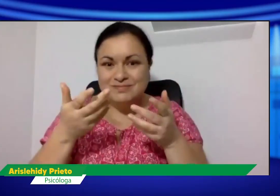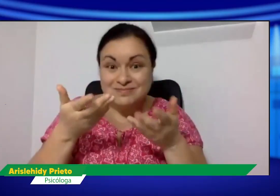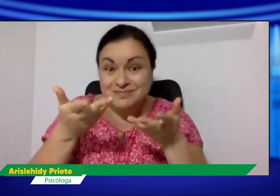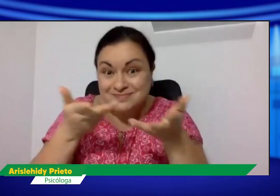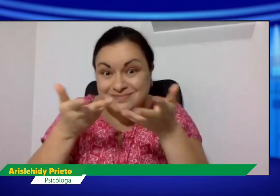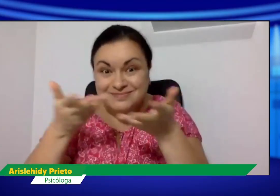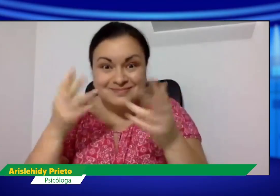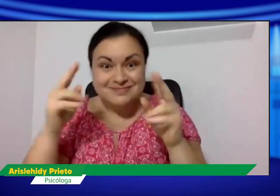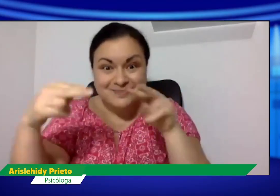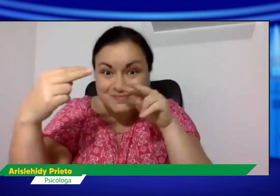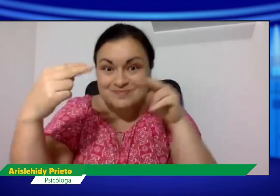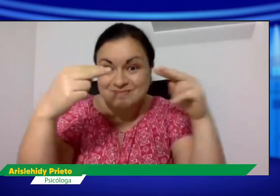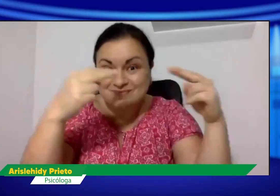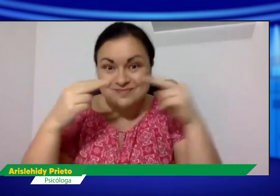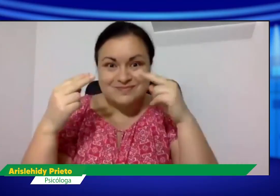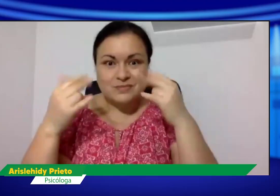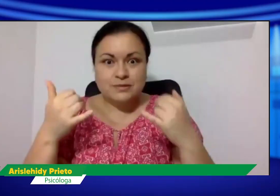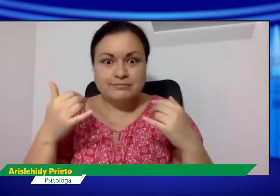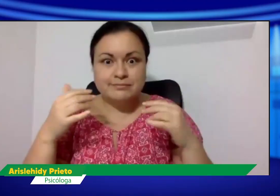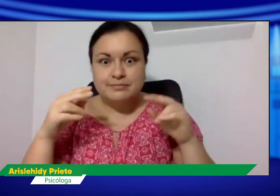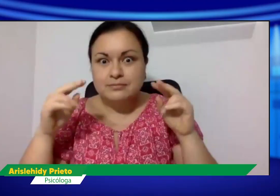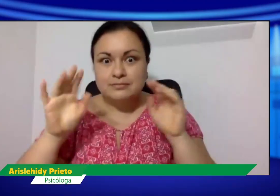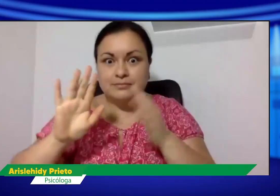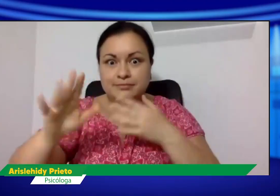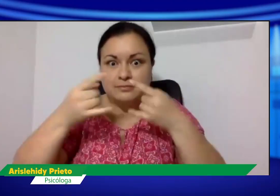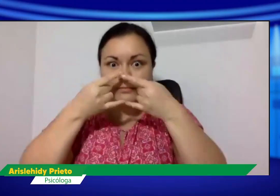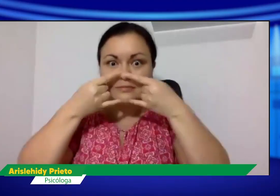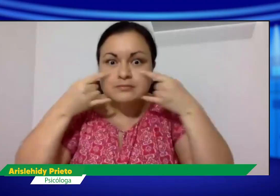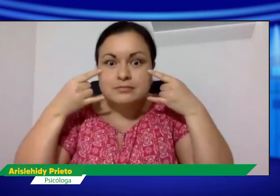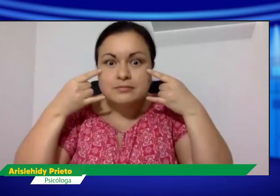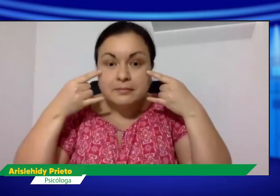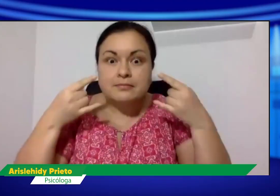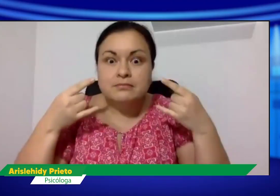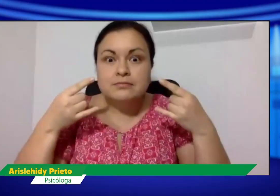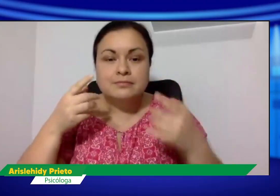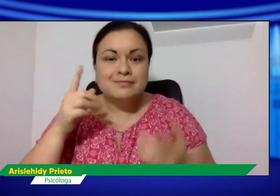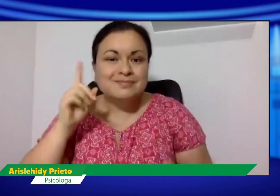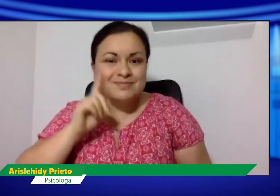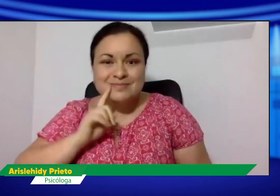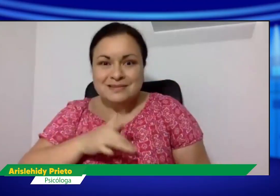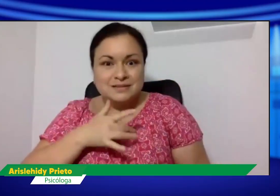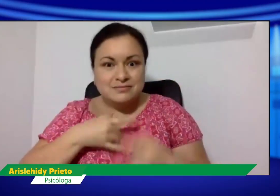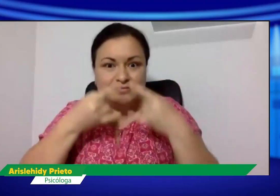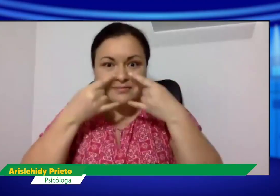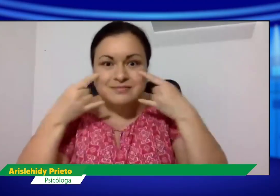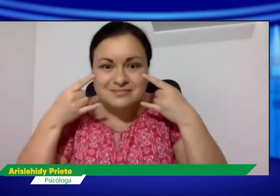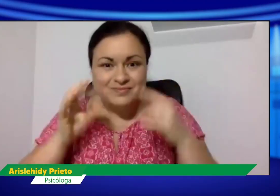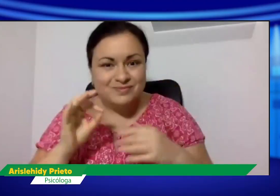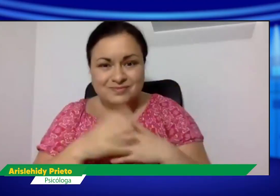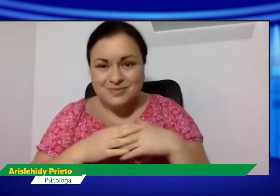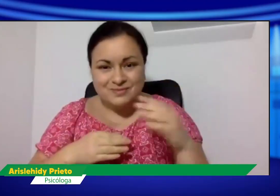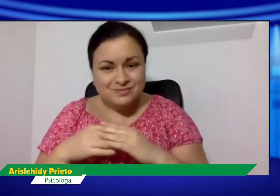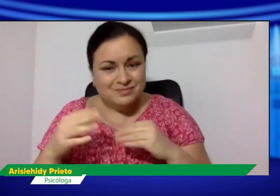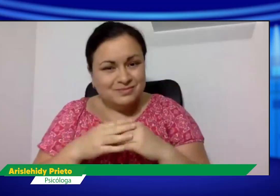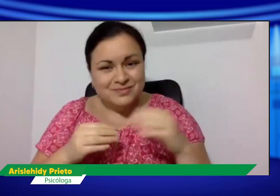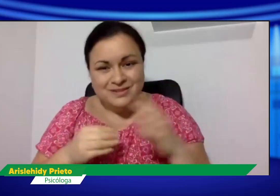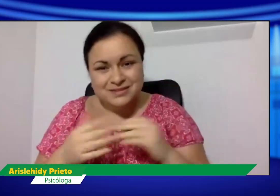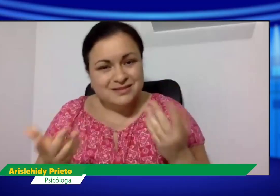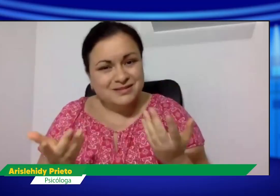Las personas sordas, pues comparten, se tienen que ver entre todos, pero ahora con tapabocas, y no se siente bien, no es